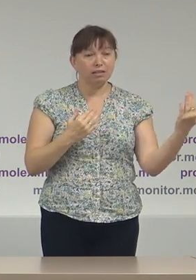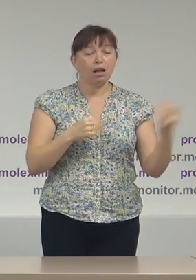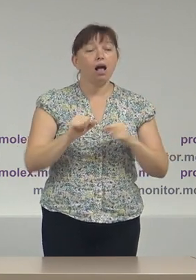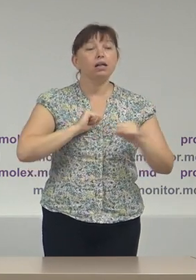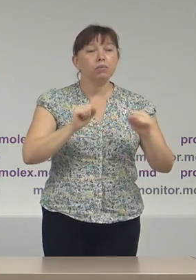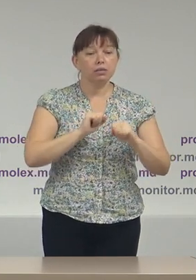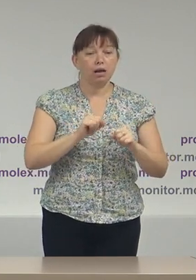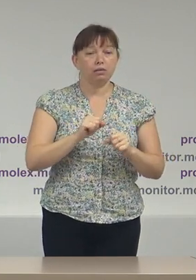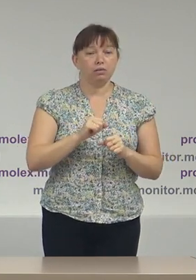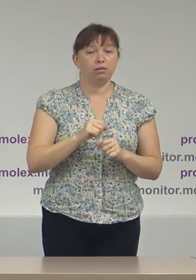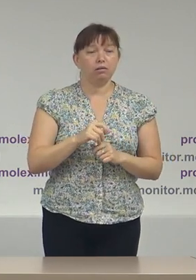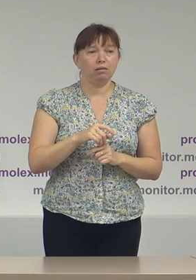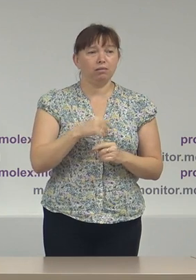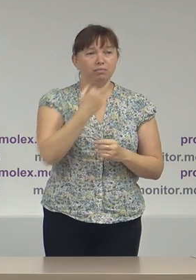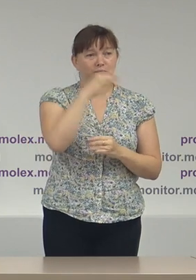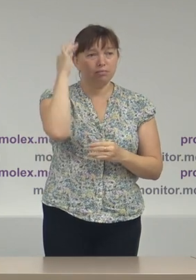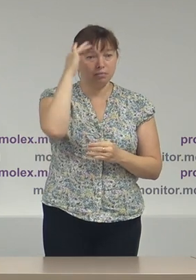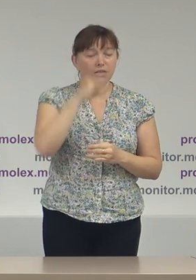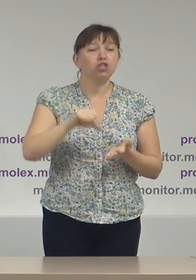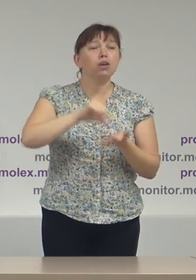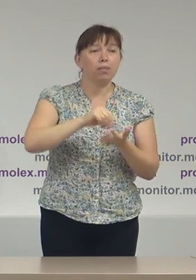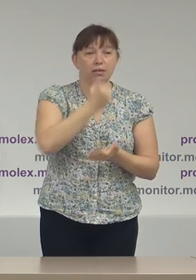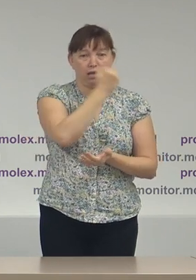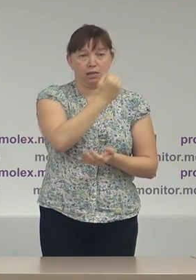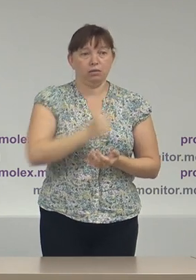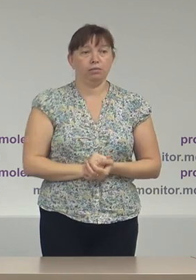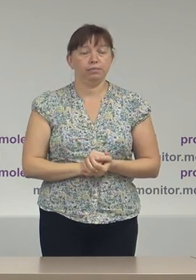administrație secesionistă și reprezentanții acestor